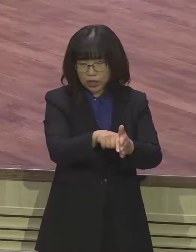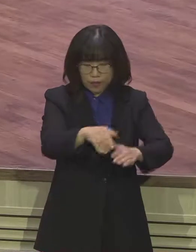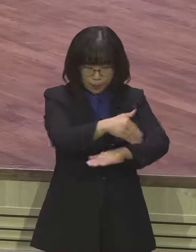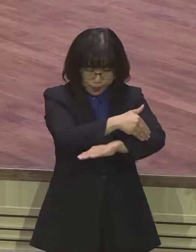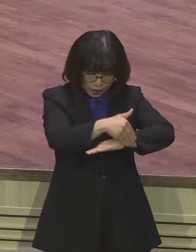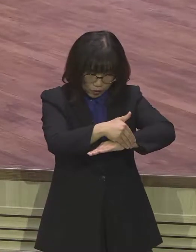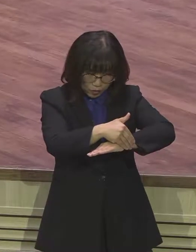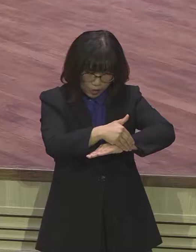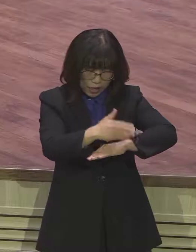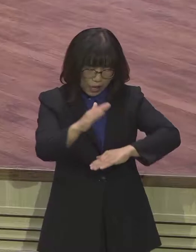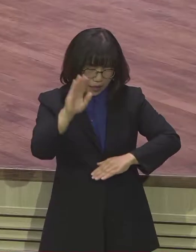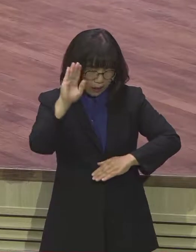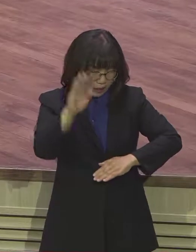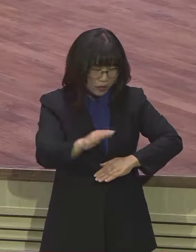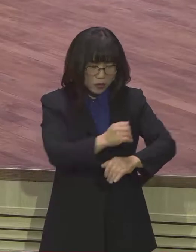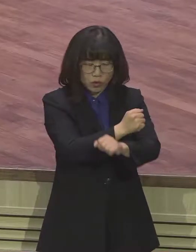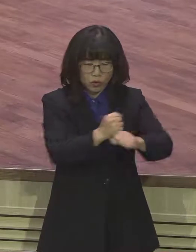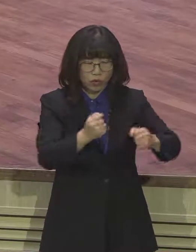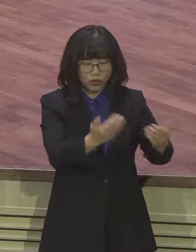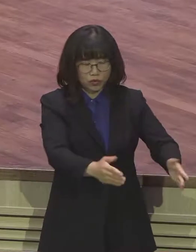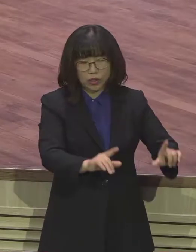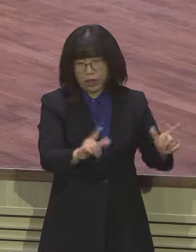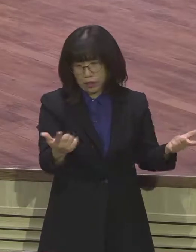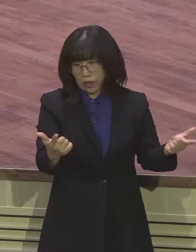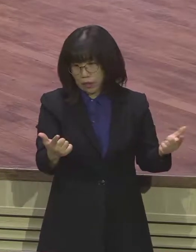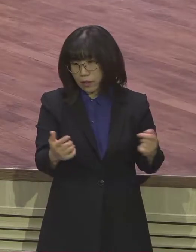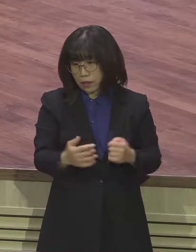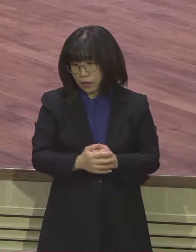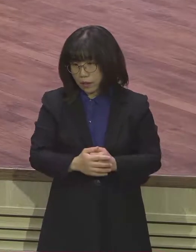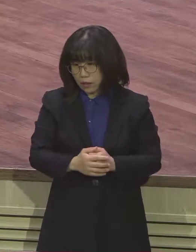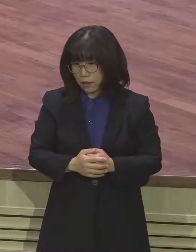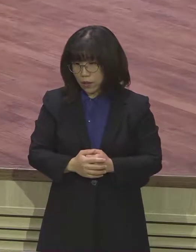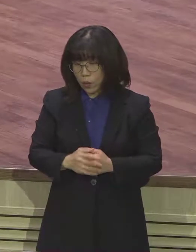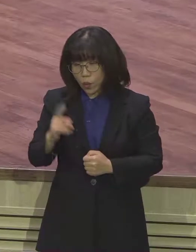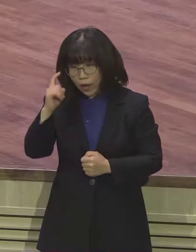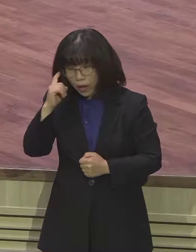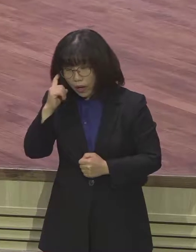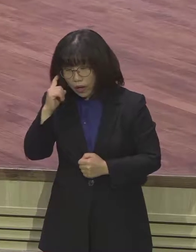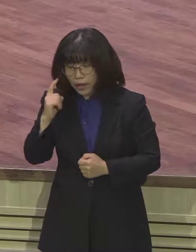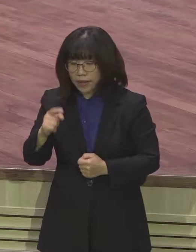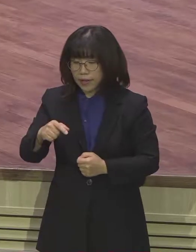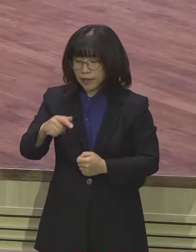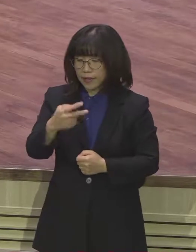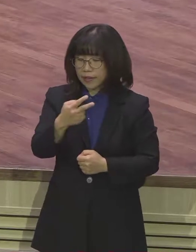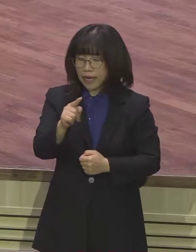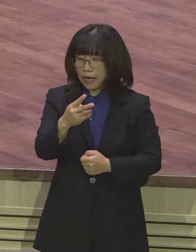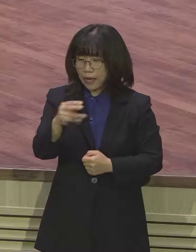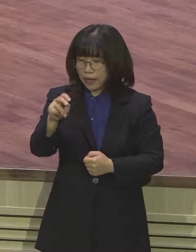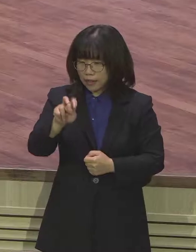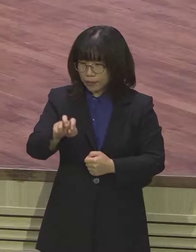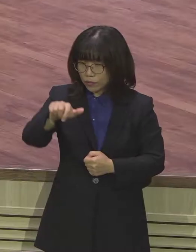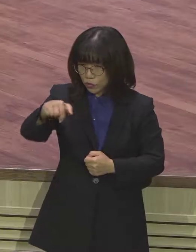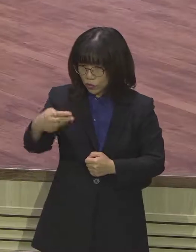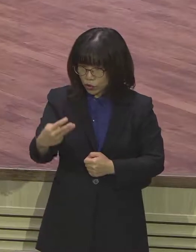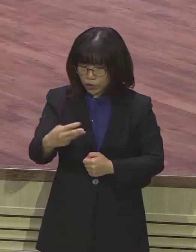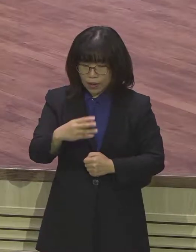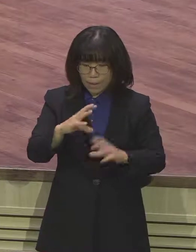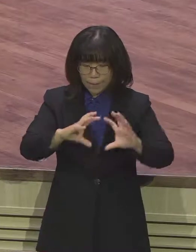아니하리니 이 8절 말씀에 내가 다림줄을 내 백성 이스라엘 가운데 둔다고 했습니다. 이 말씀은